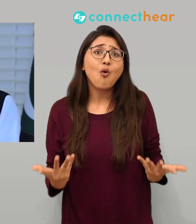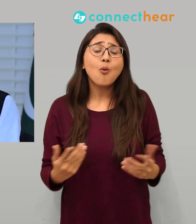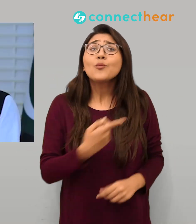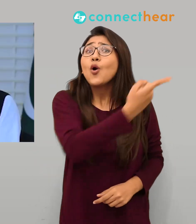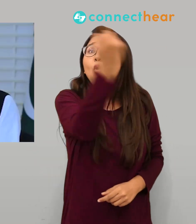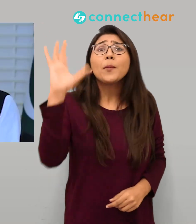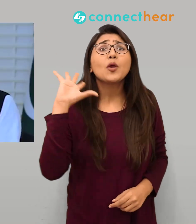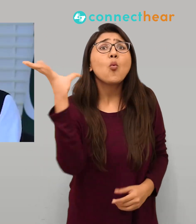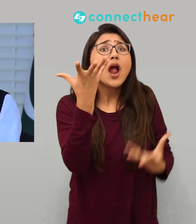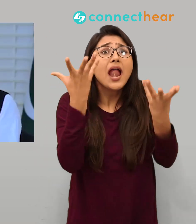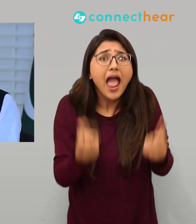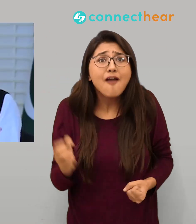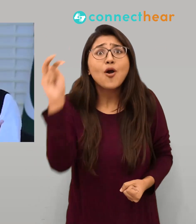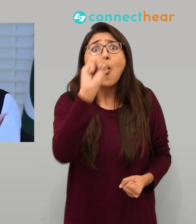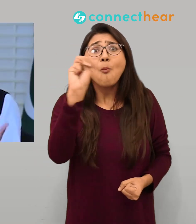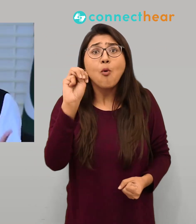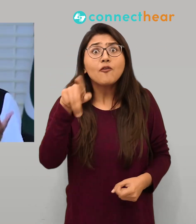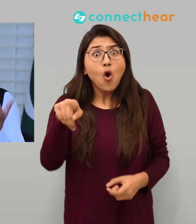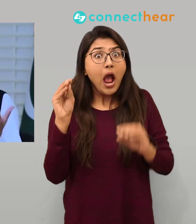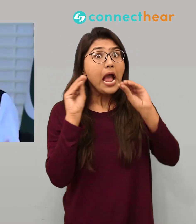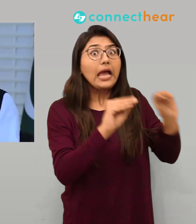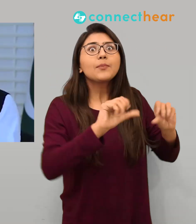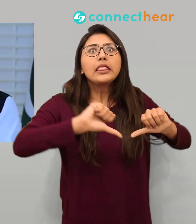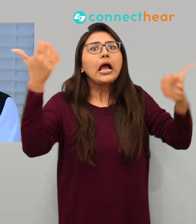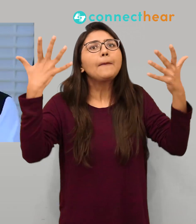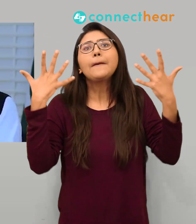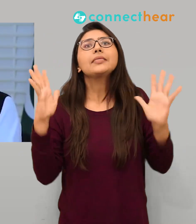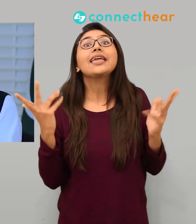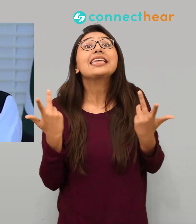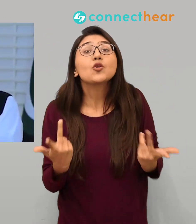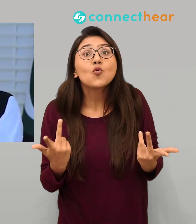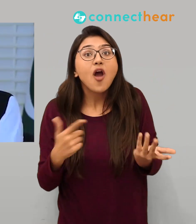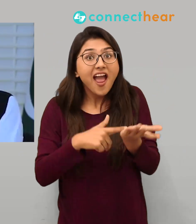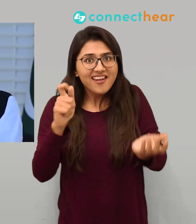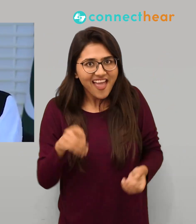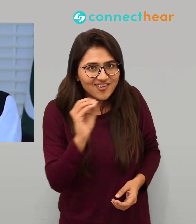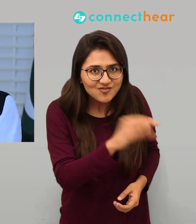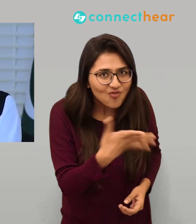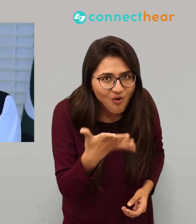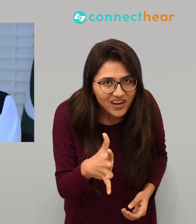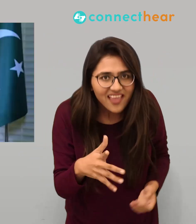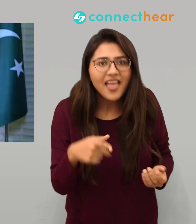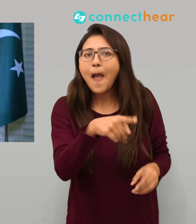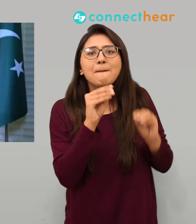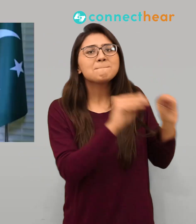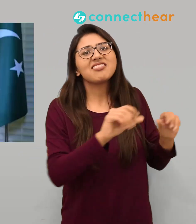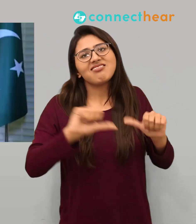بھی ملک اپنے ملک اپنی عوام کی خدمت کر ہی نہیں سکتا اگر وہ لوگ ٹیکس نہ دیں کیونکہ لوگ ٹیکس نہیں